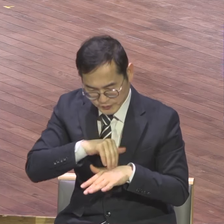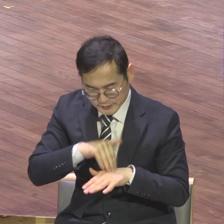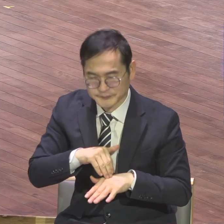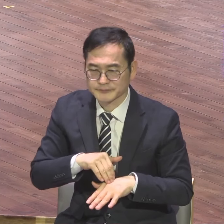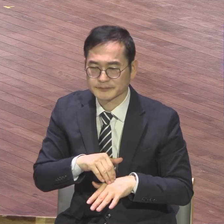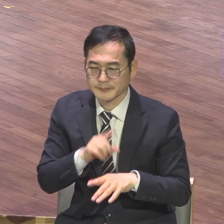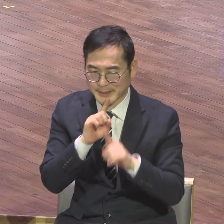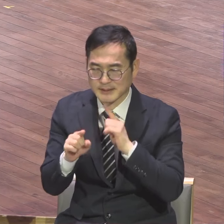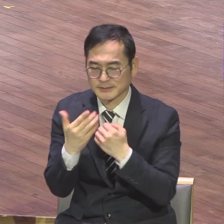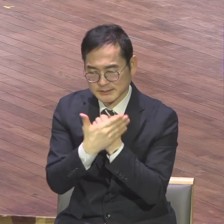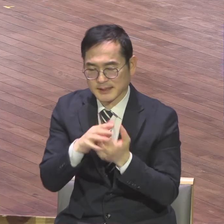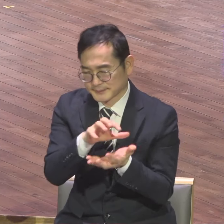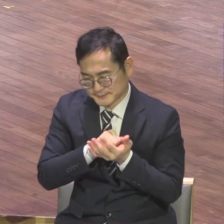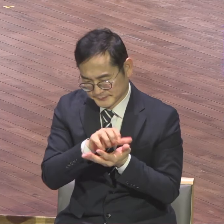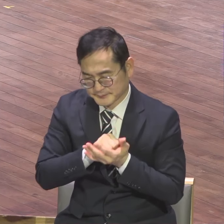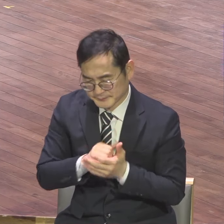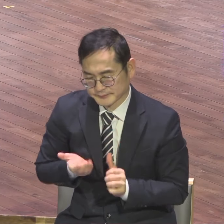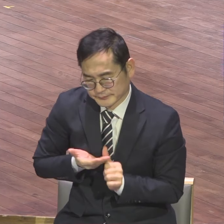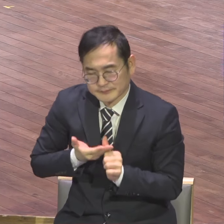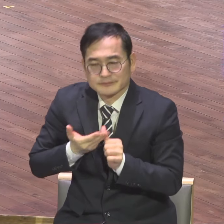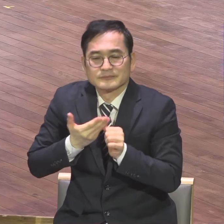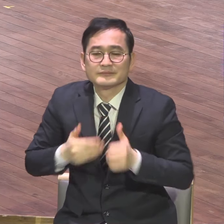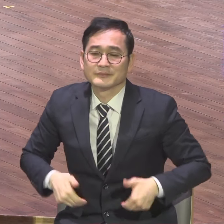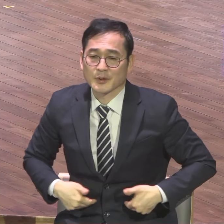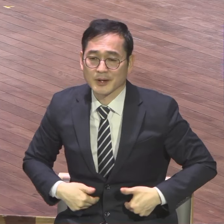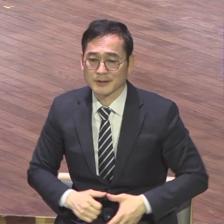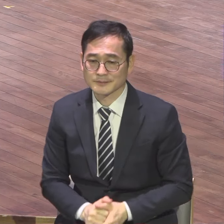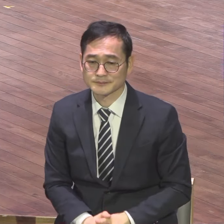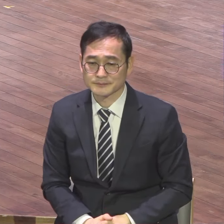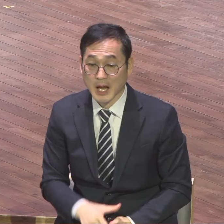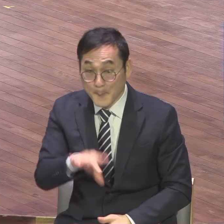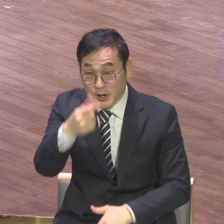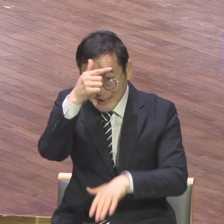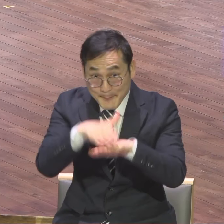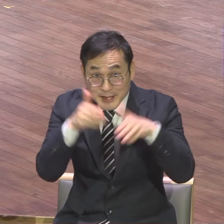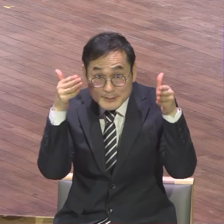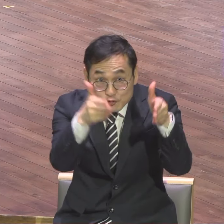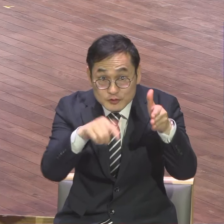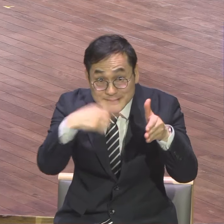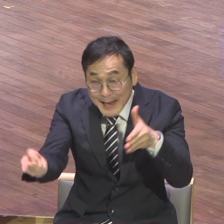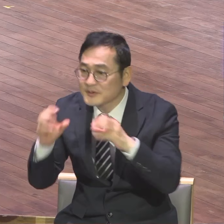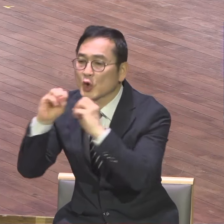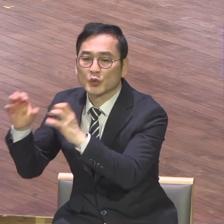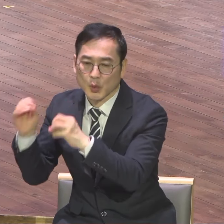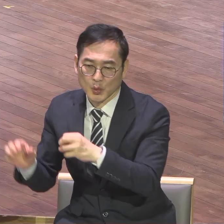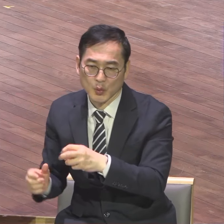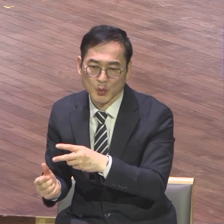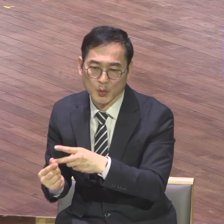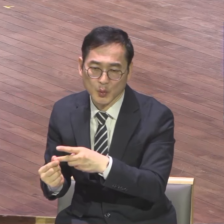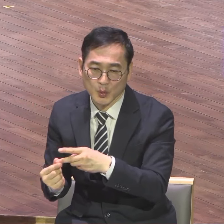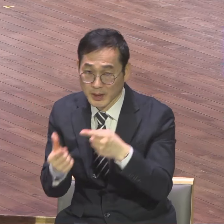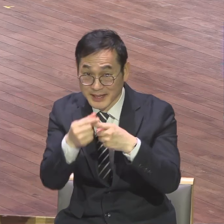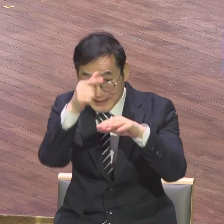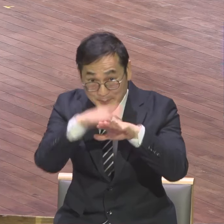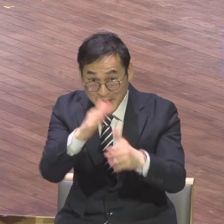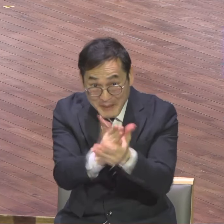은혜 받는 겁니다 예배하고 그 다음에 전도도 하기 위한 예수님의 부르신은요 이렇게 우리에게 사명을 주시기 위한 부르신 그런데